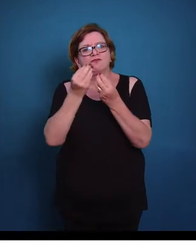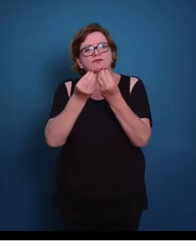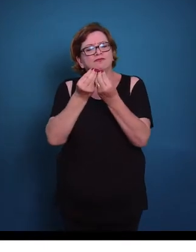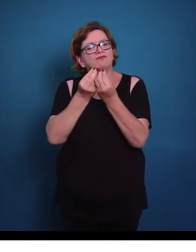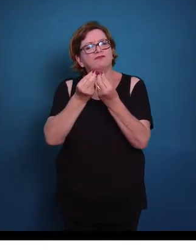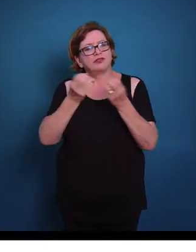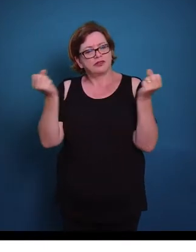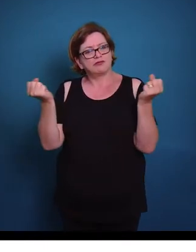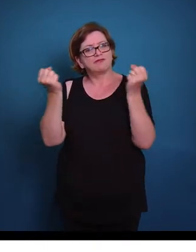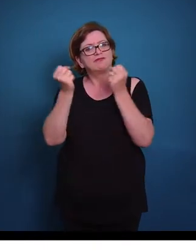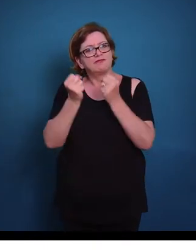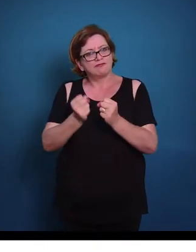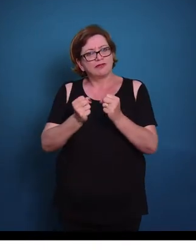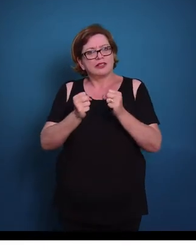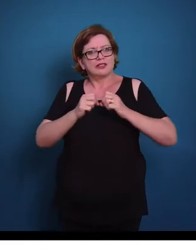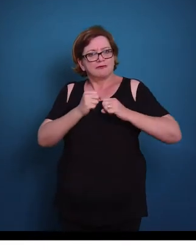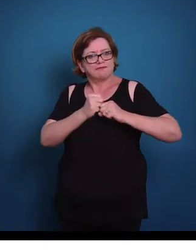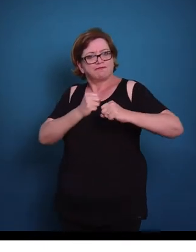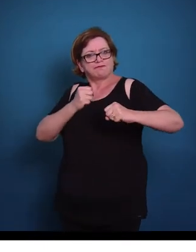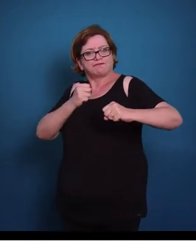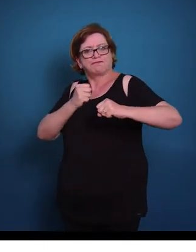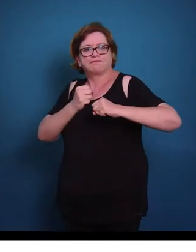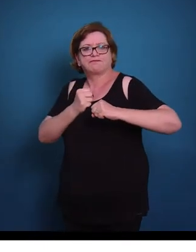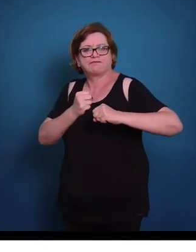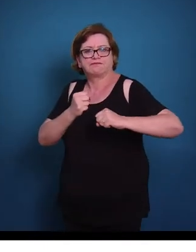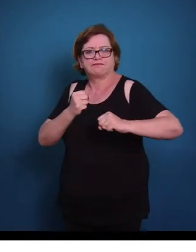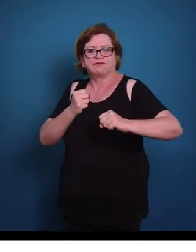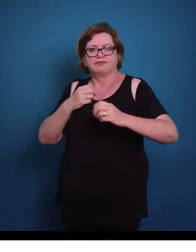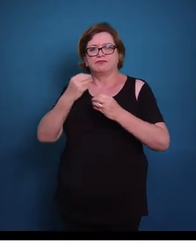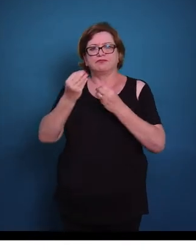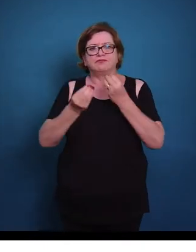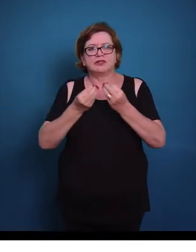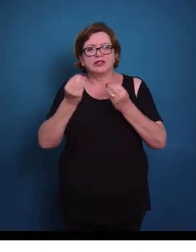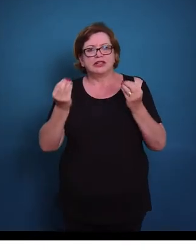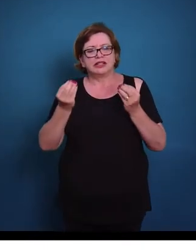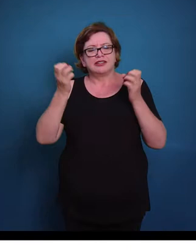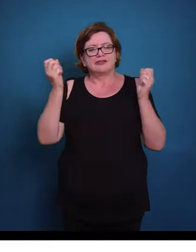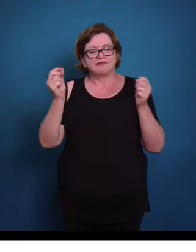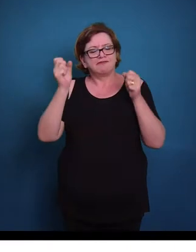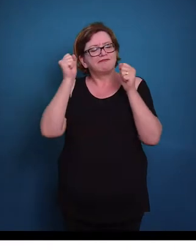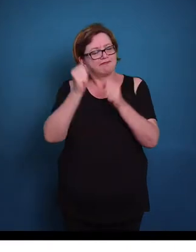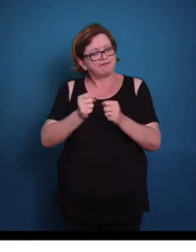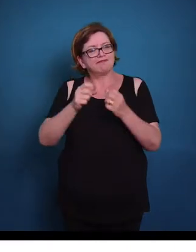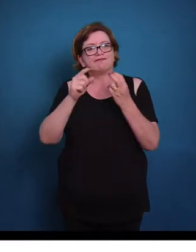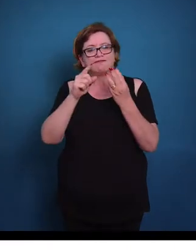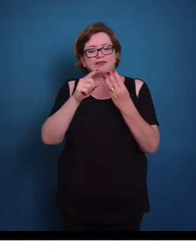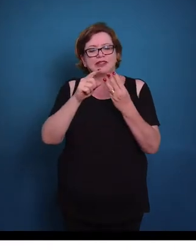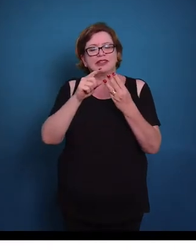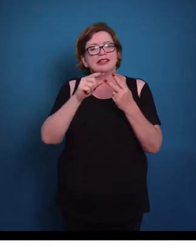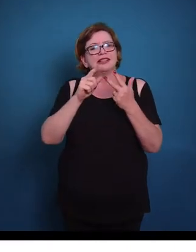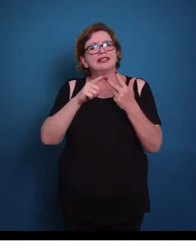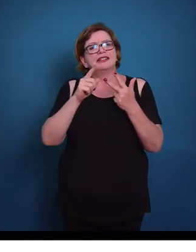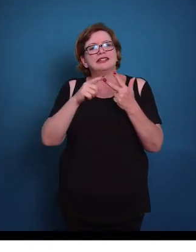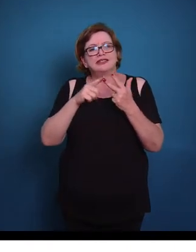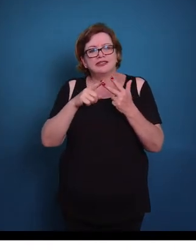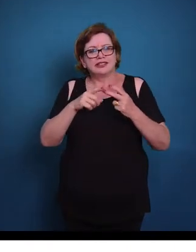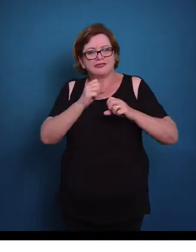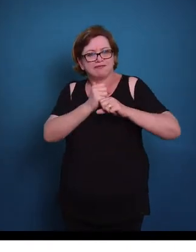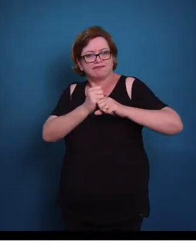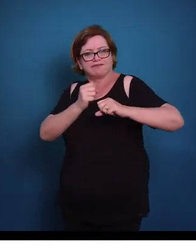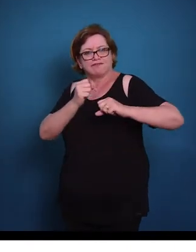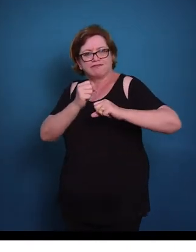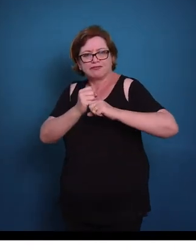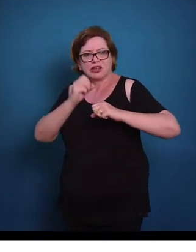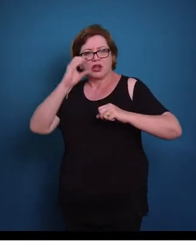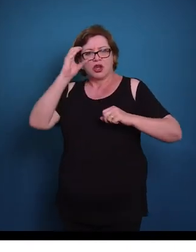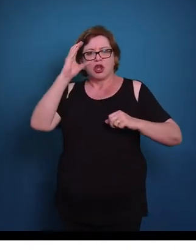têm a possibilidade de distensão. Então essas fibras elásticas, elas permitem a produção de um tecido conjuntivo elástico, nesse